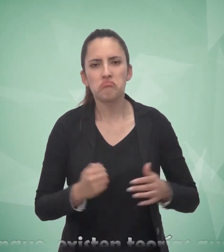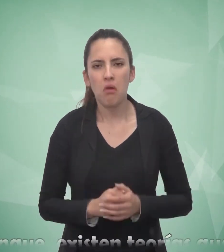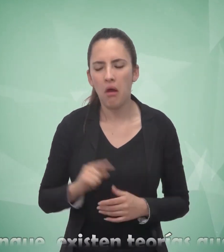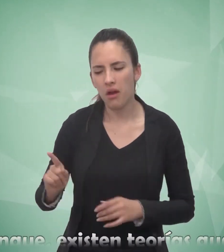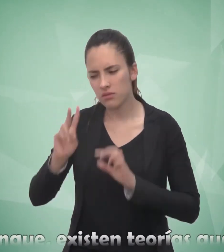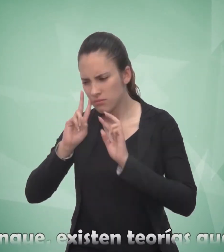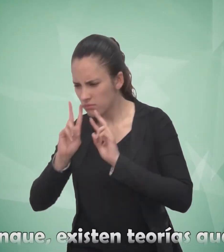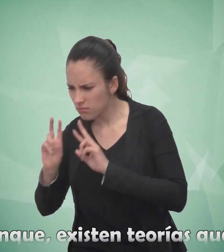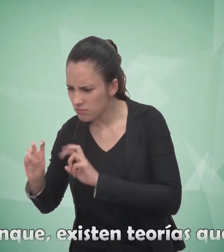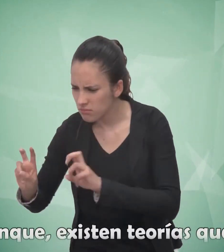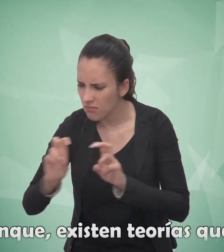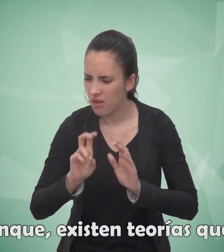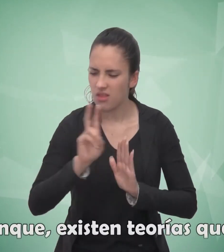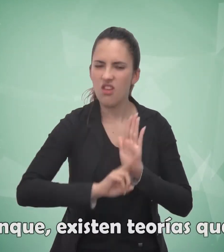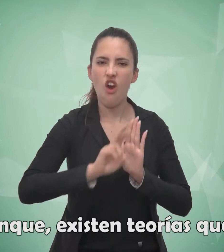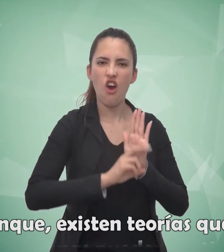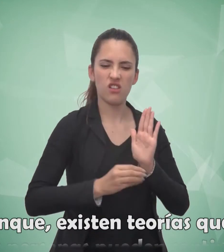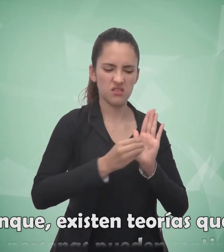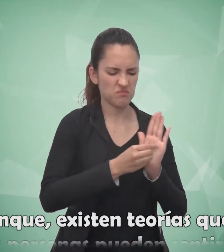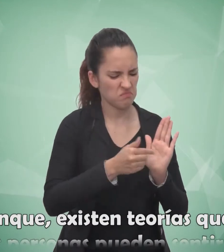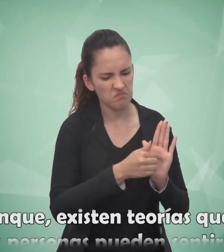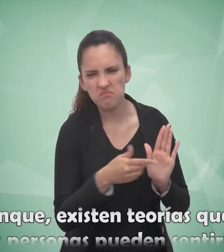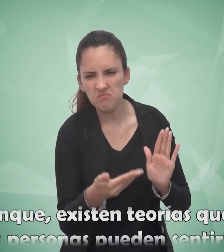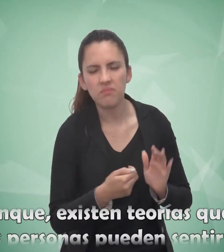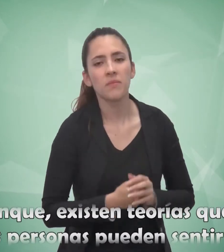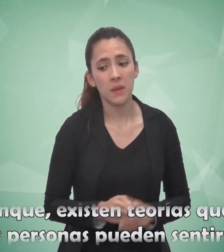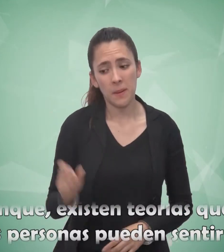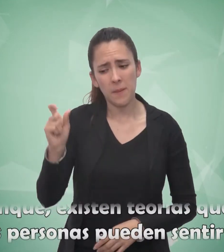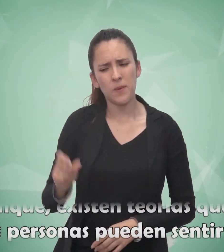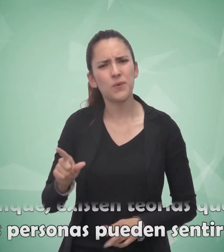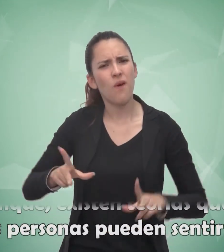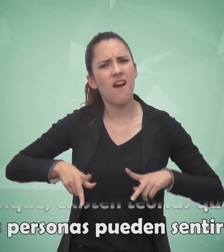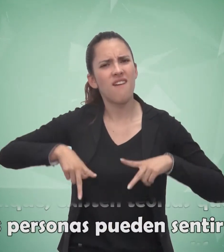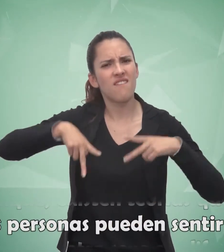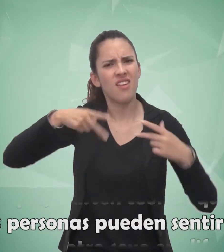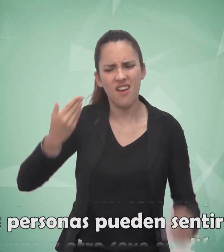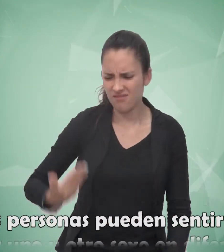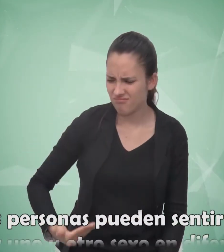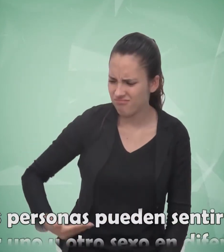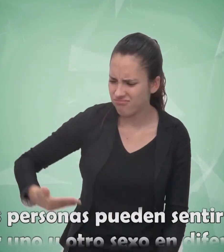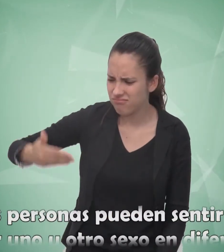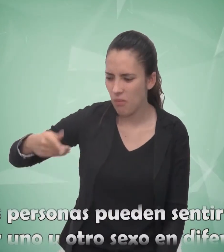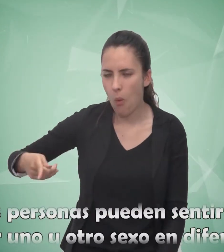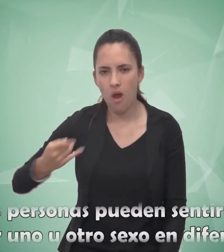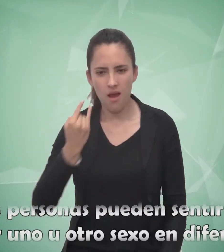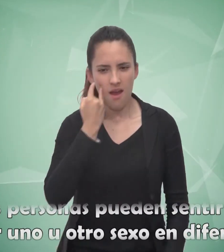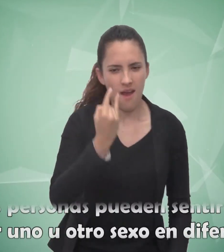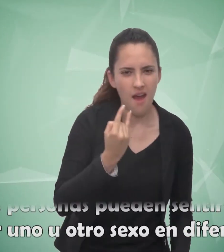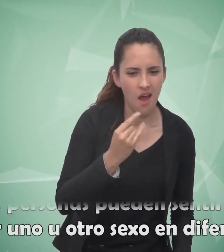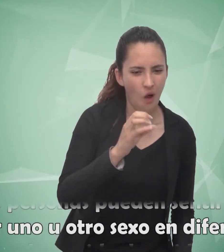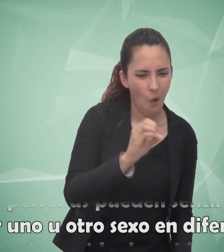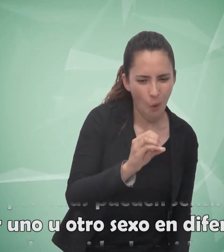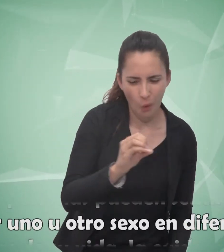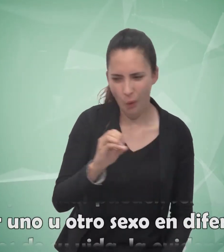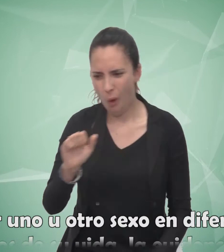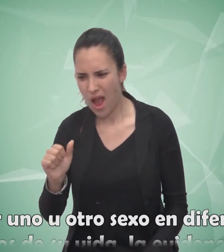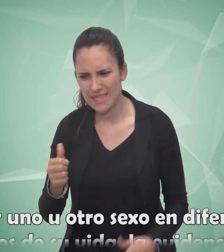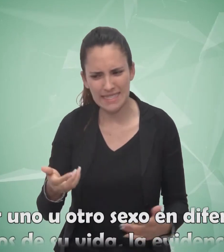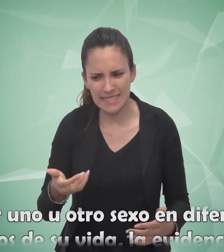No, aunque existen teorías que afirman que las personas pueden sentir atracción por uno u otro sexo en